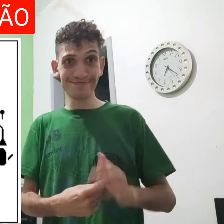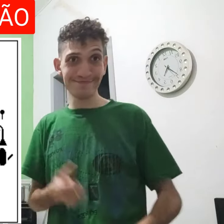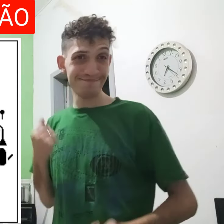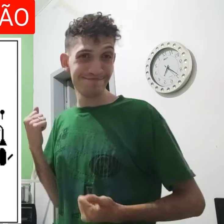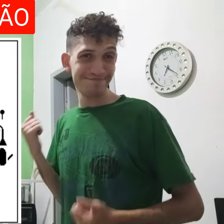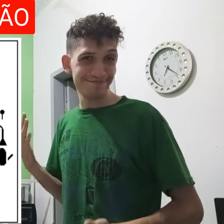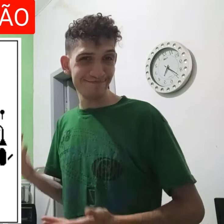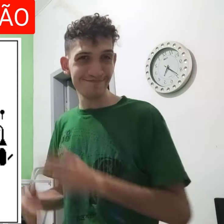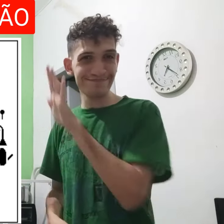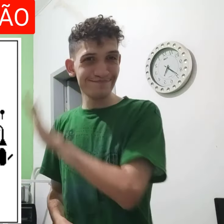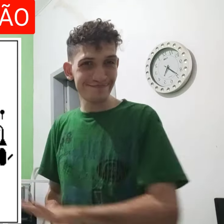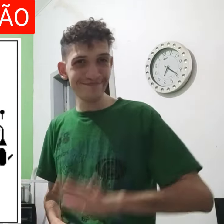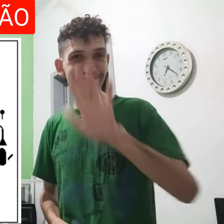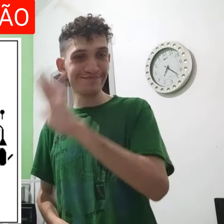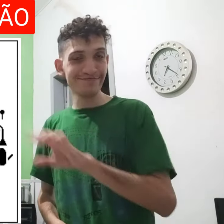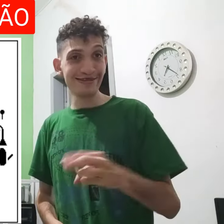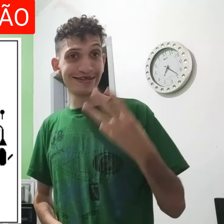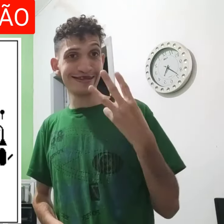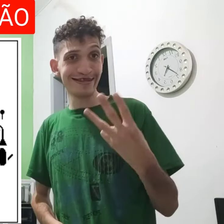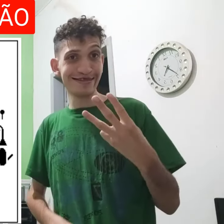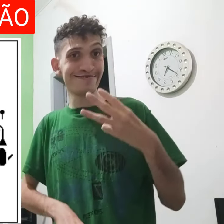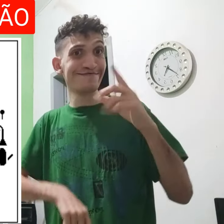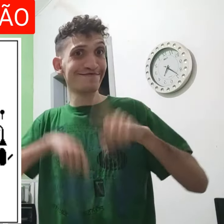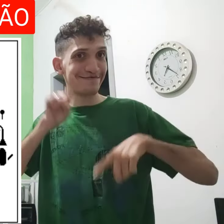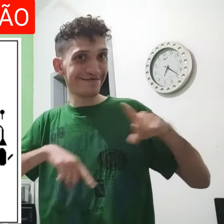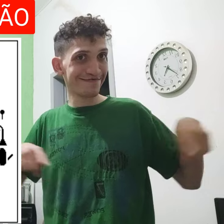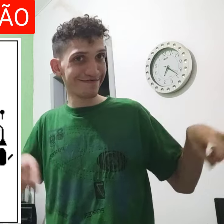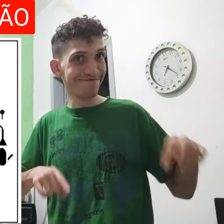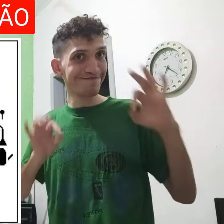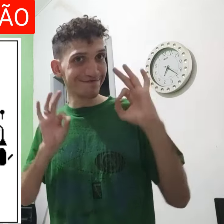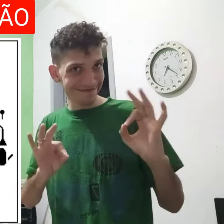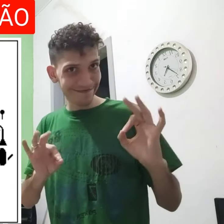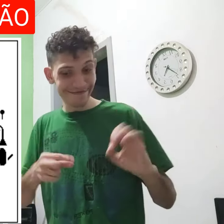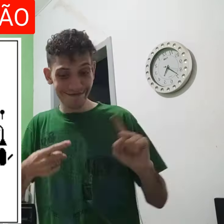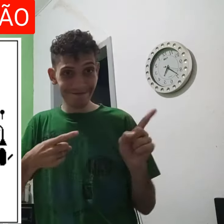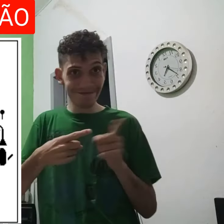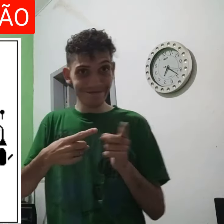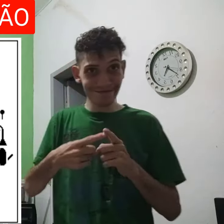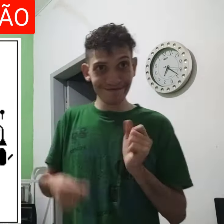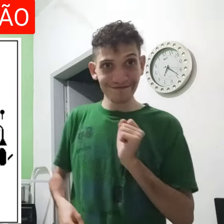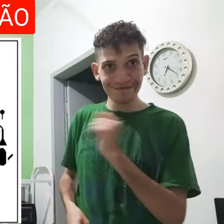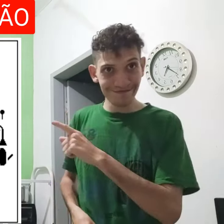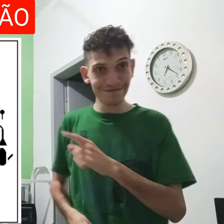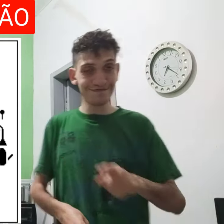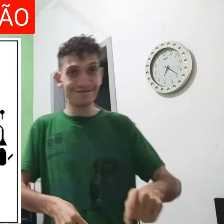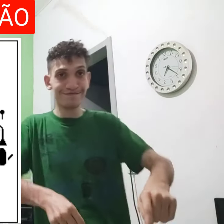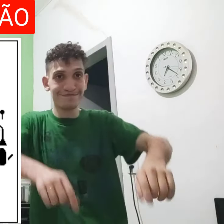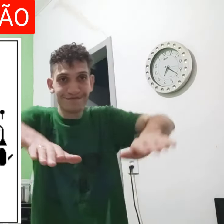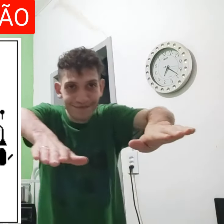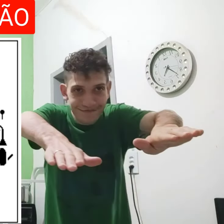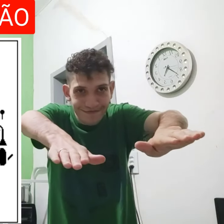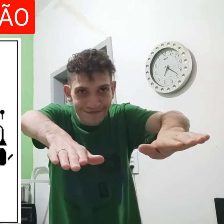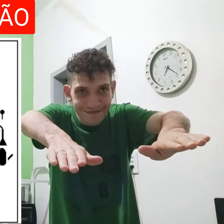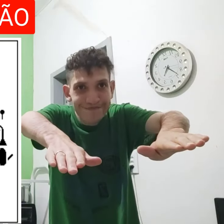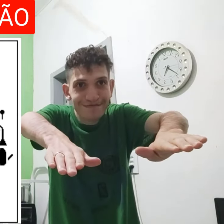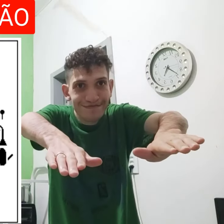esses três mesmo traduz livres como eu vim aqui mostrar, olha aqui ao lado tudo isso,